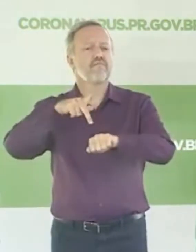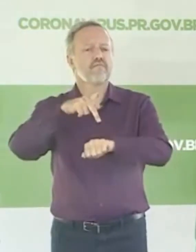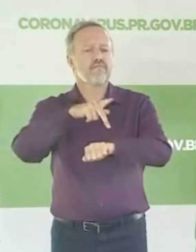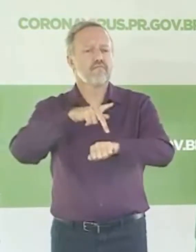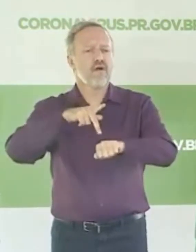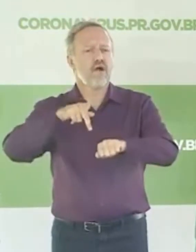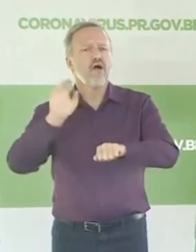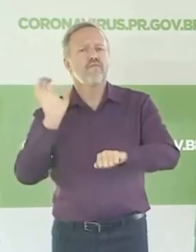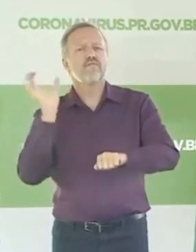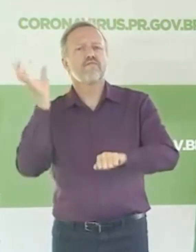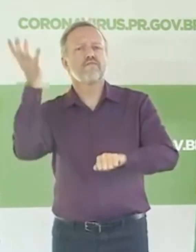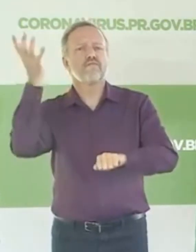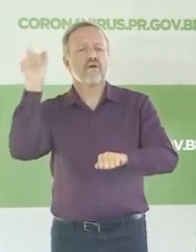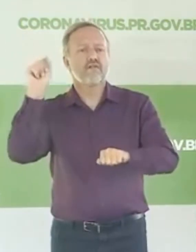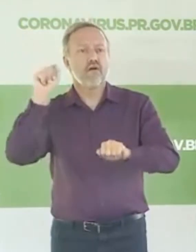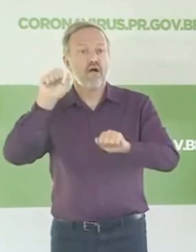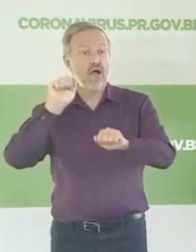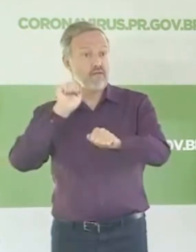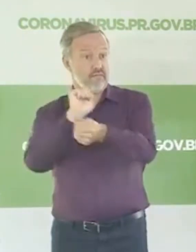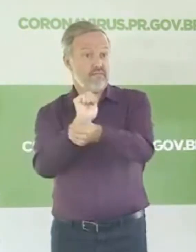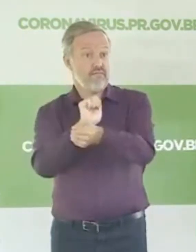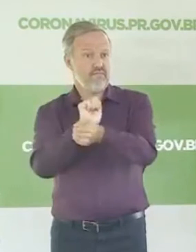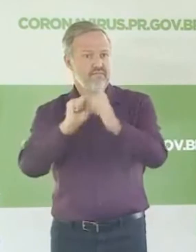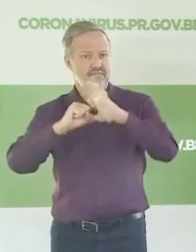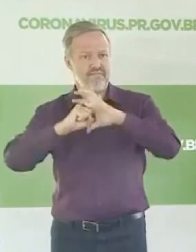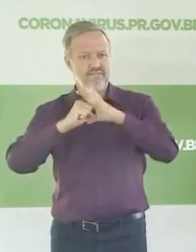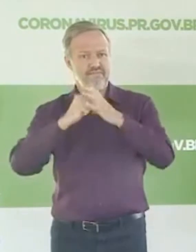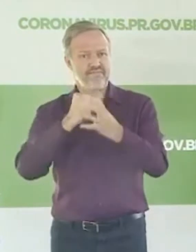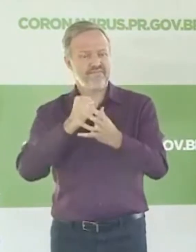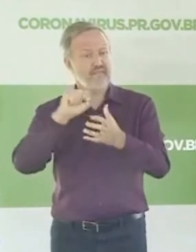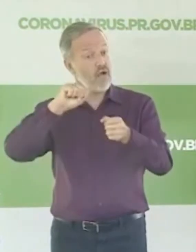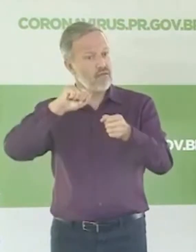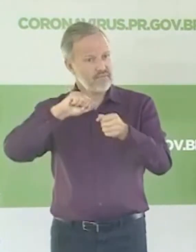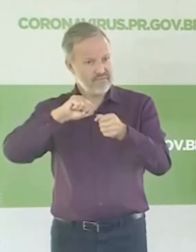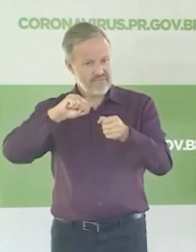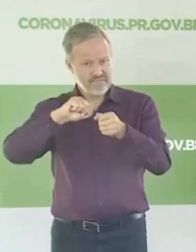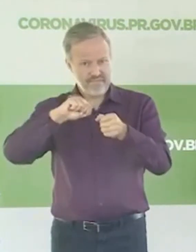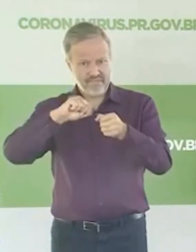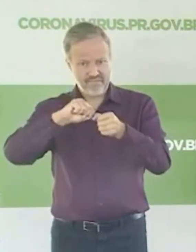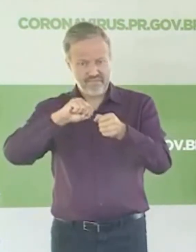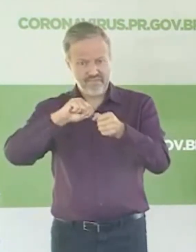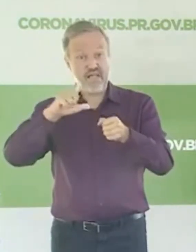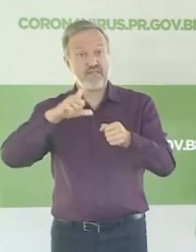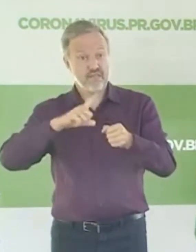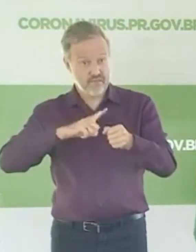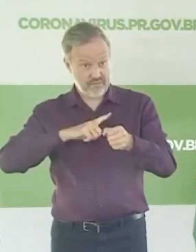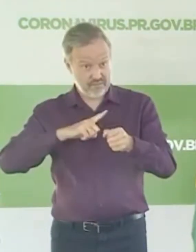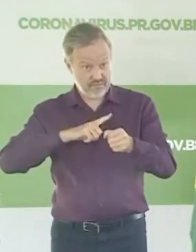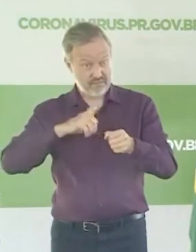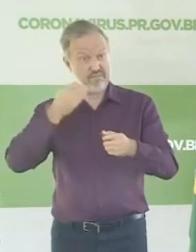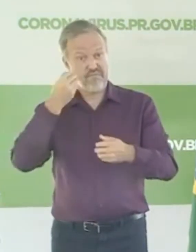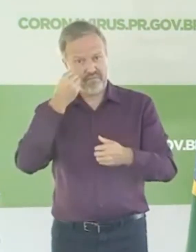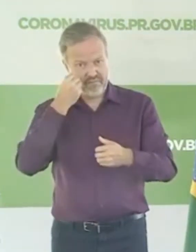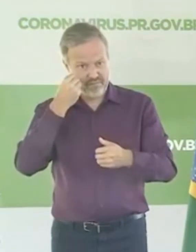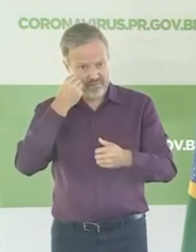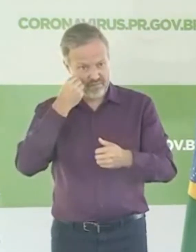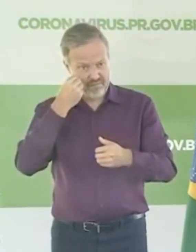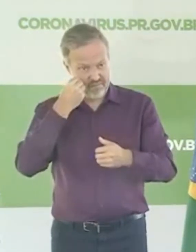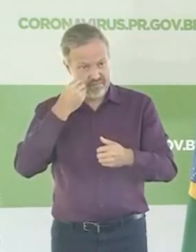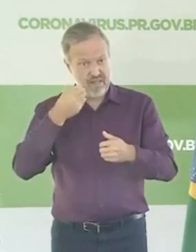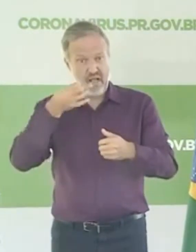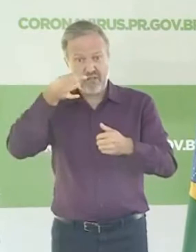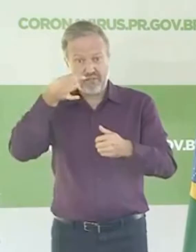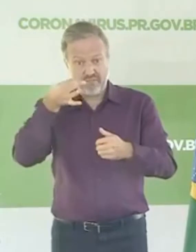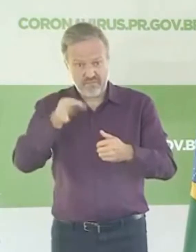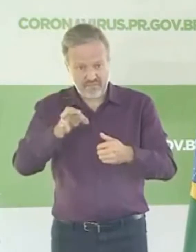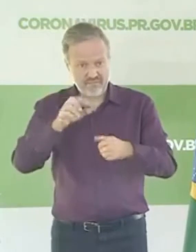no combate ao coronavírus têm feito para que a gente possa também ter essa mesma inspiração e as mesmas decisões.